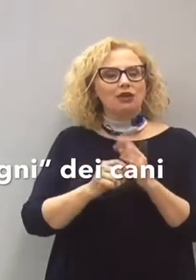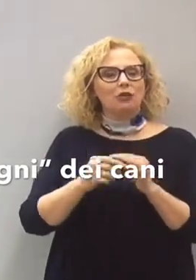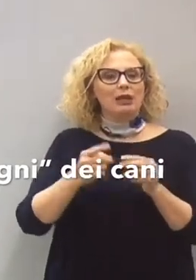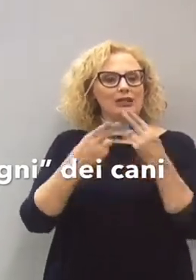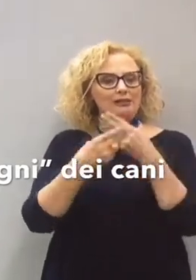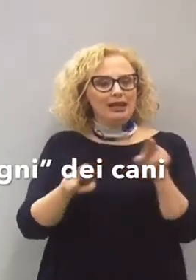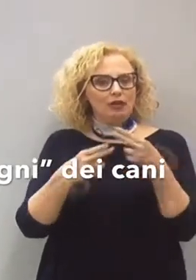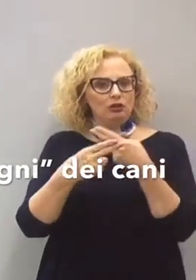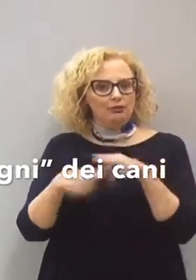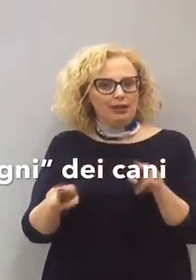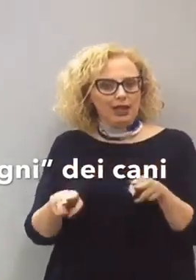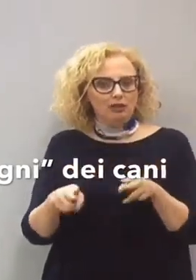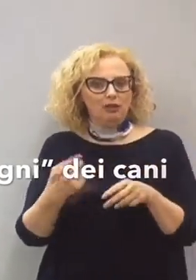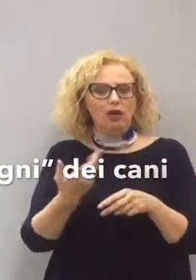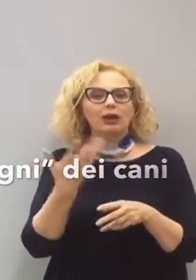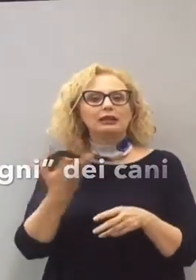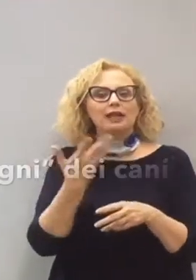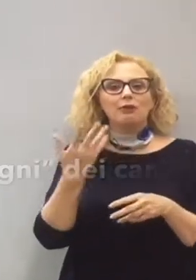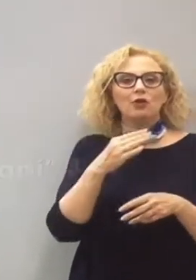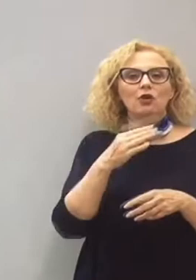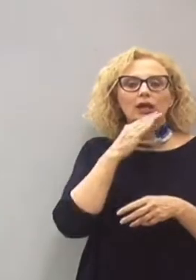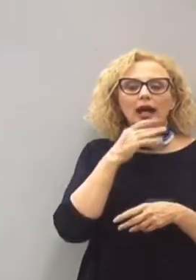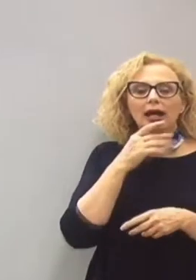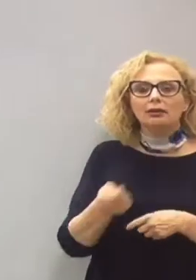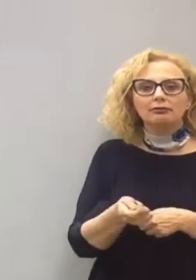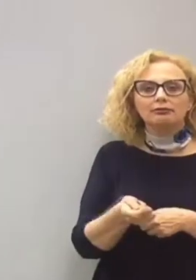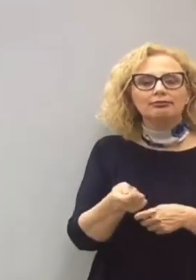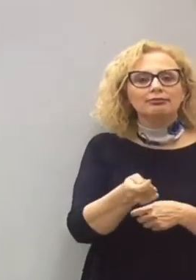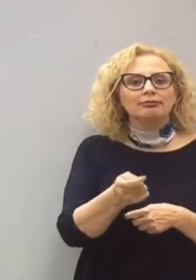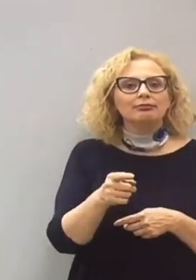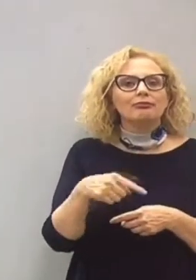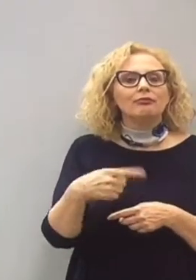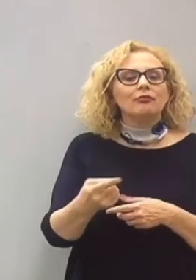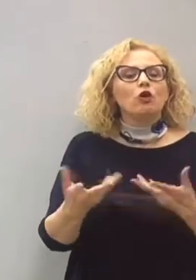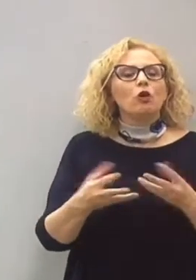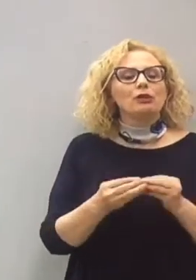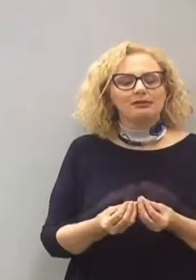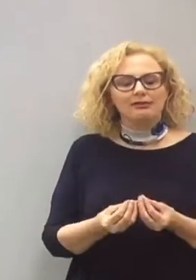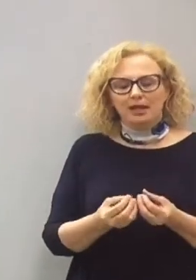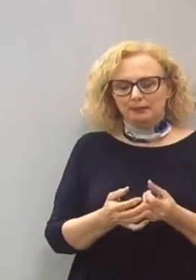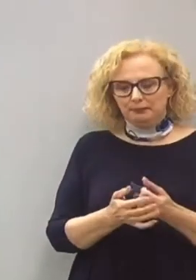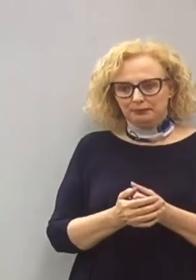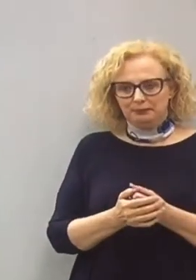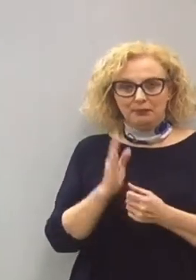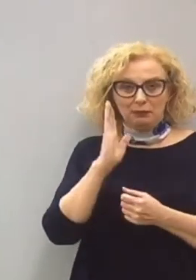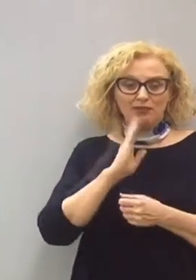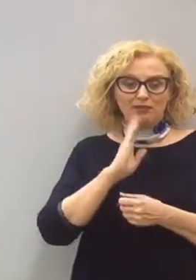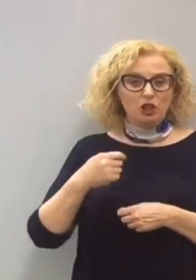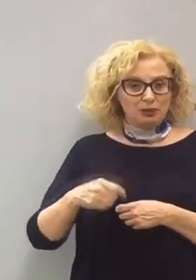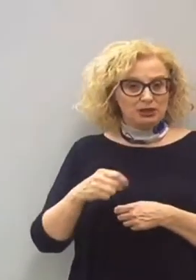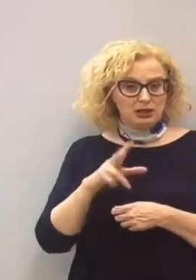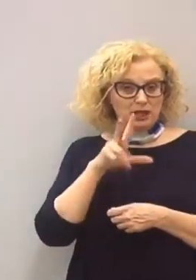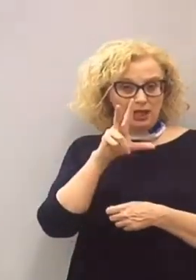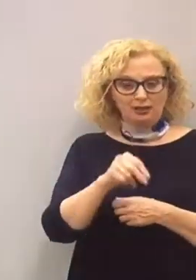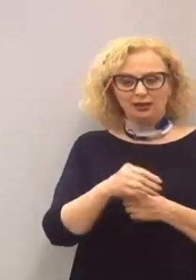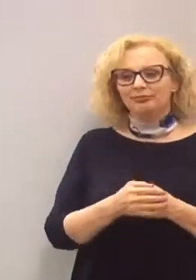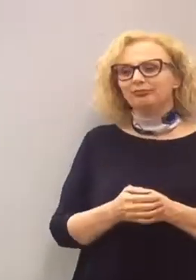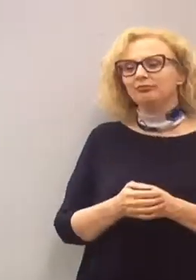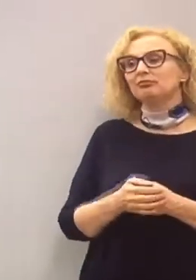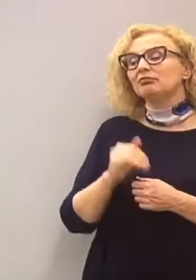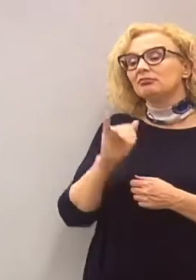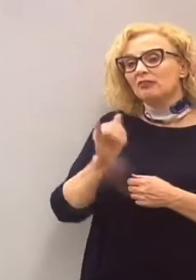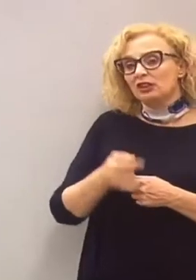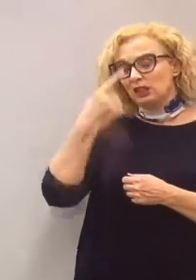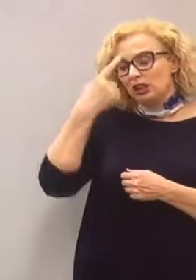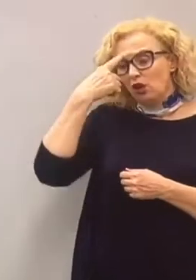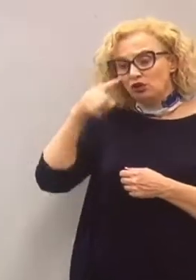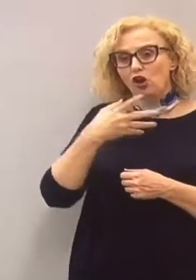facciamo per le passeggiate, per i loro bisogni. Presidente, vogliamo dire qualcosa a questo proposito? Sì, non so anch